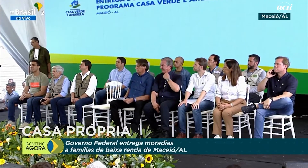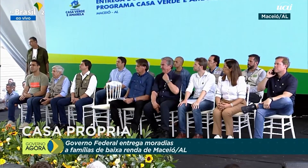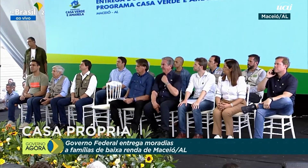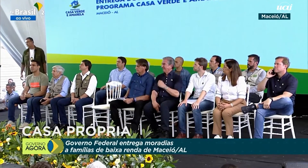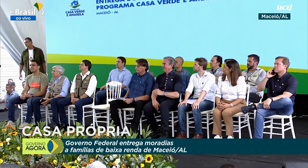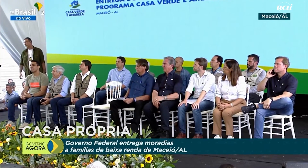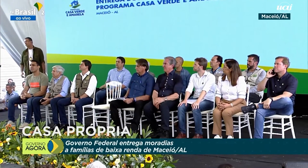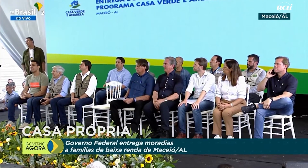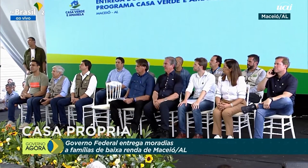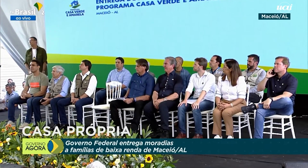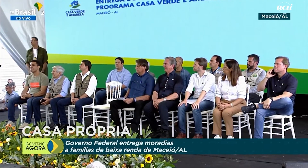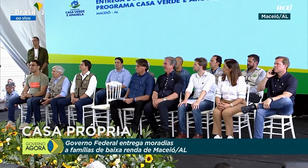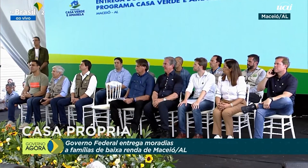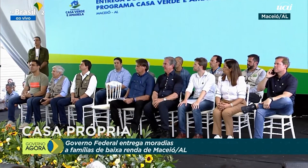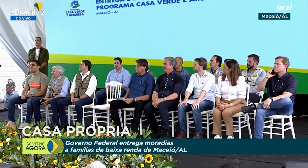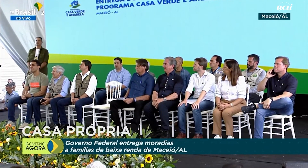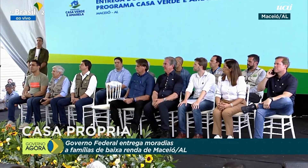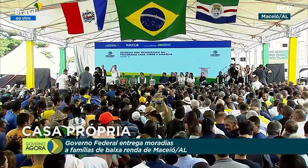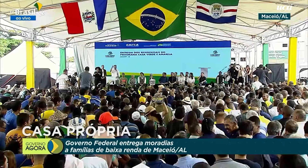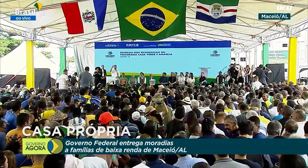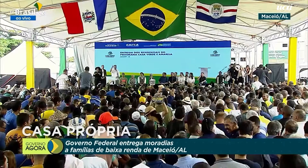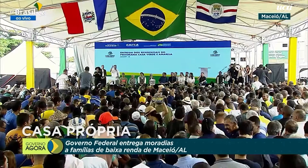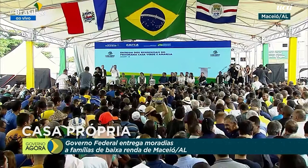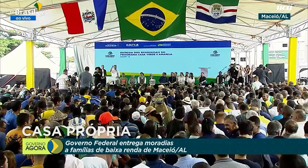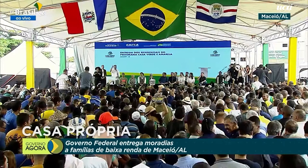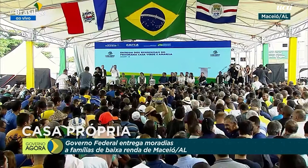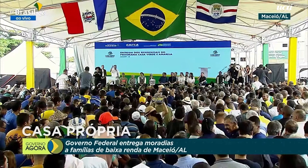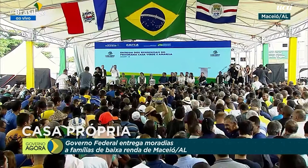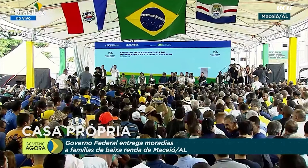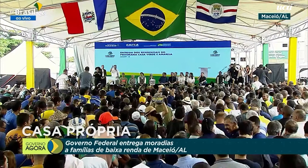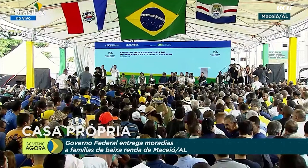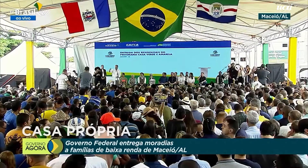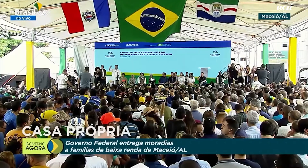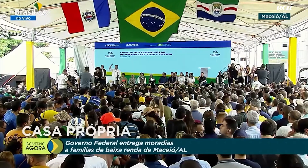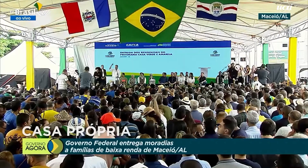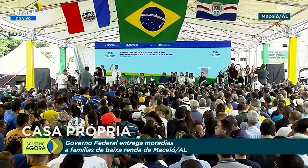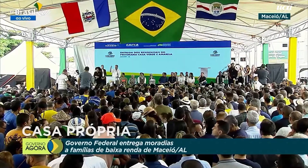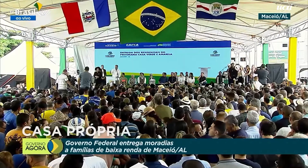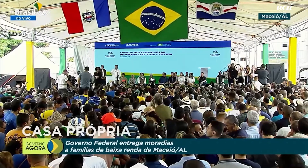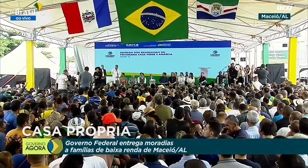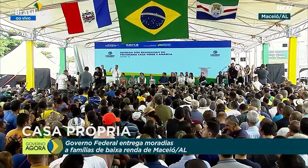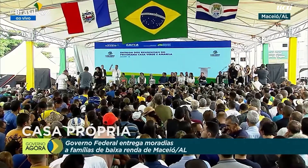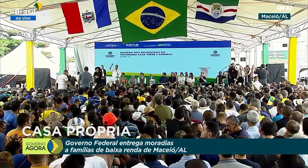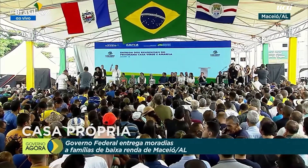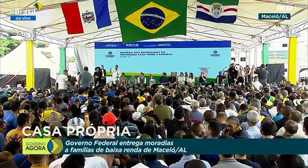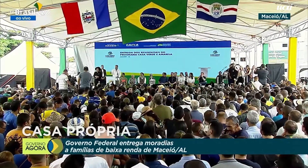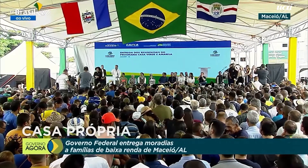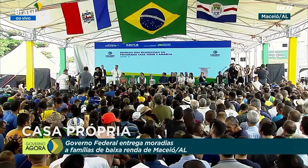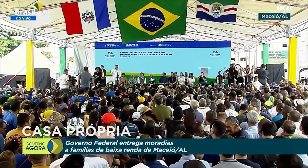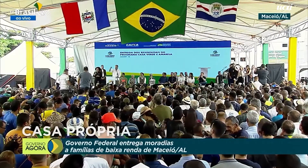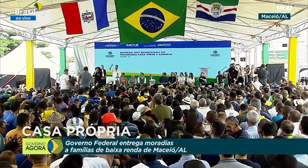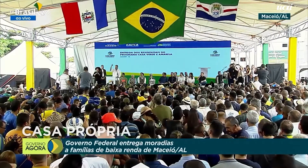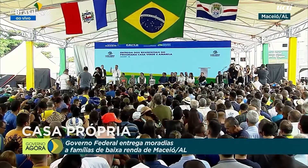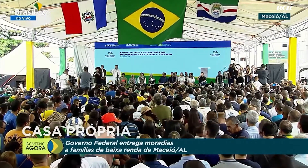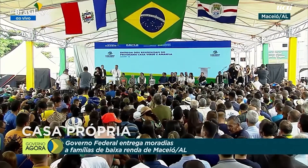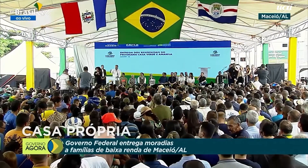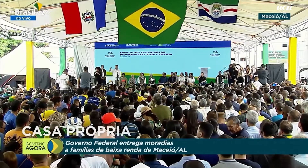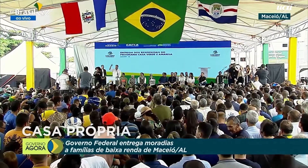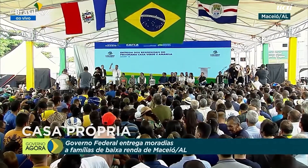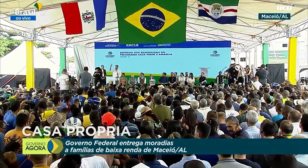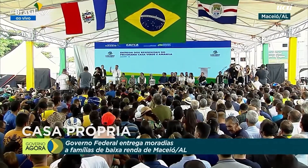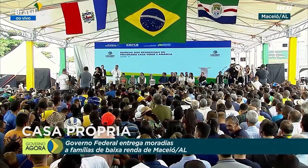disseminado, nós não podemos nos curvar às versões e às fake news que